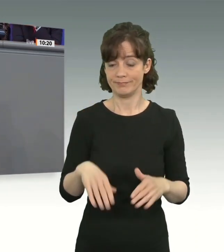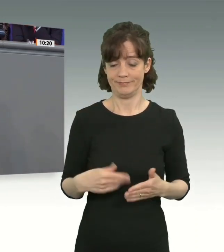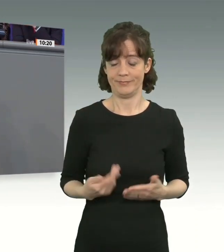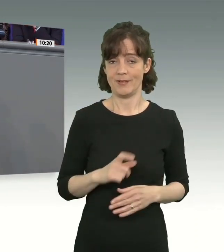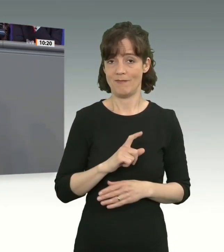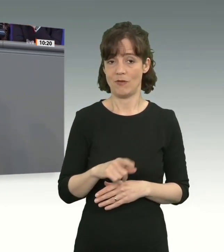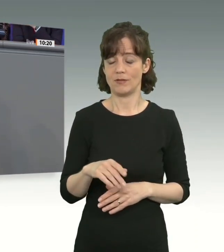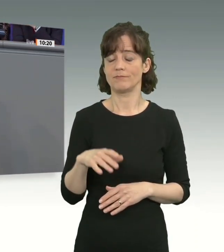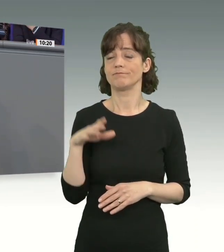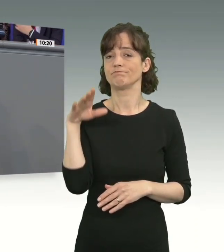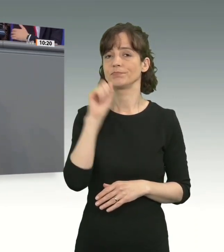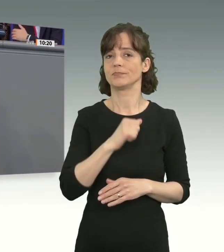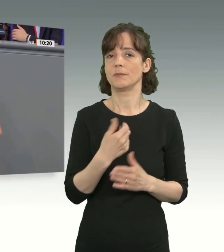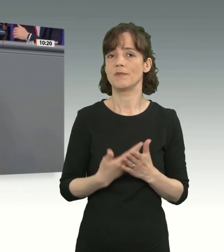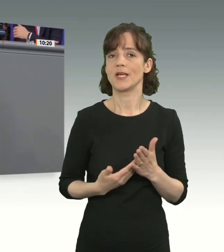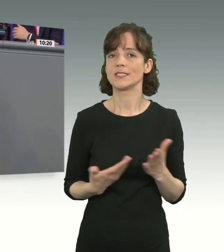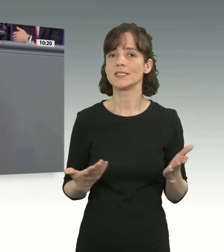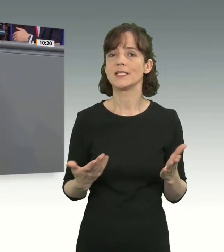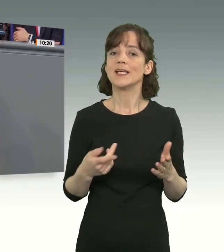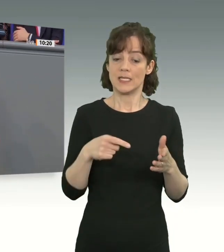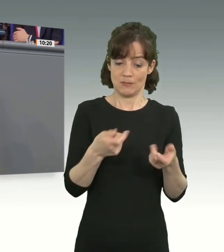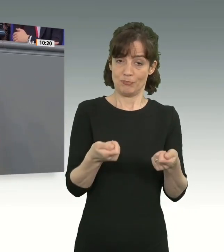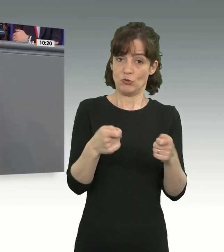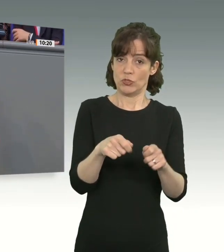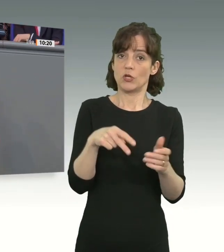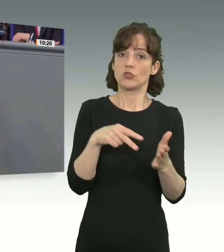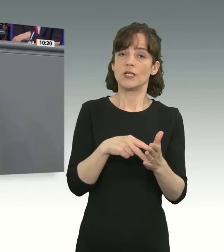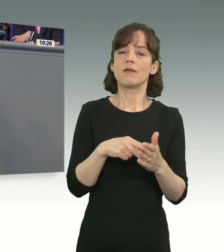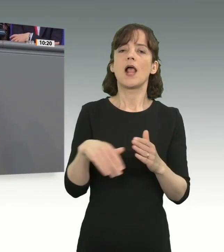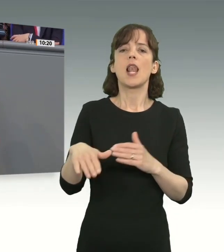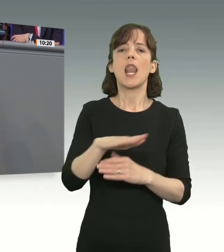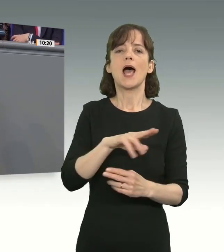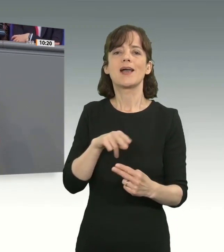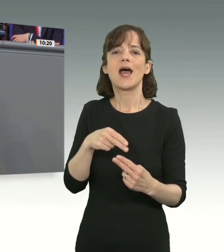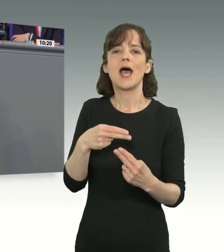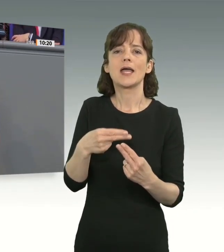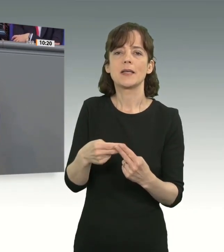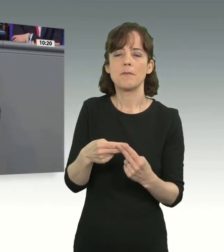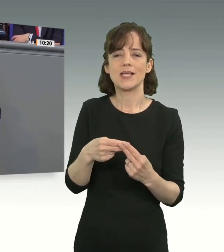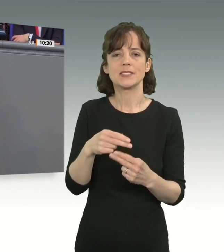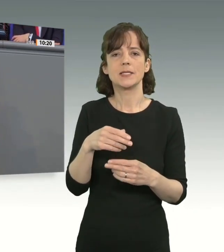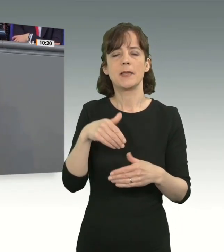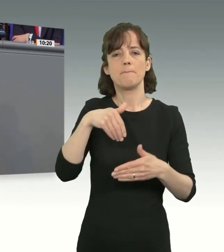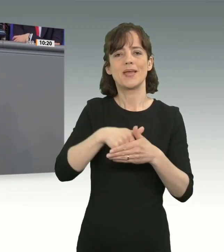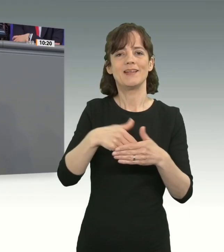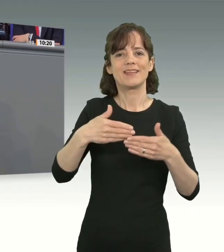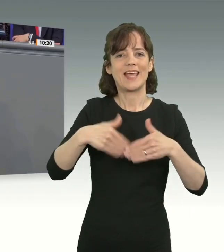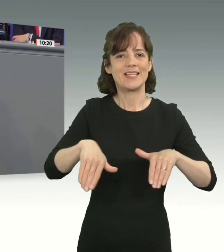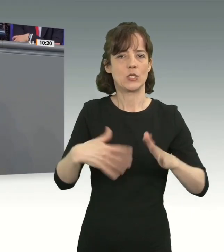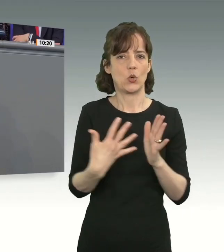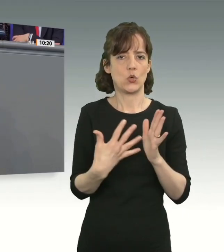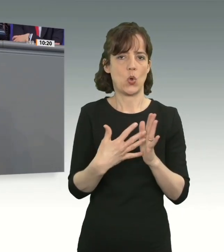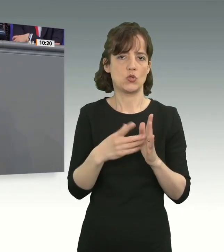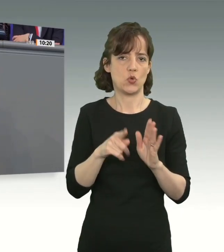erhalten. Denn in diesem Beschluss steht auch drin, dass man lageangepasste Binnengrenzkontrollen durchführen will. Ihre